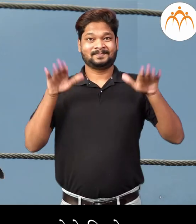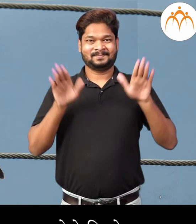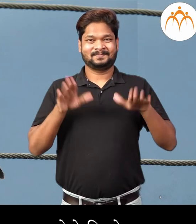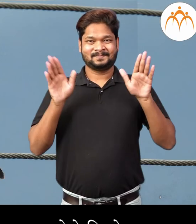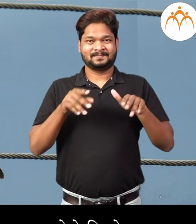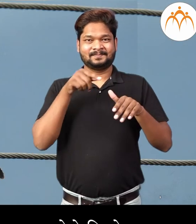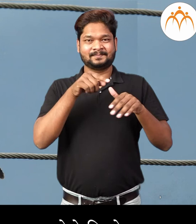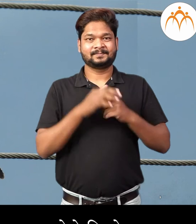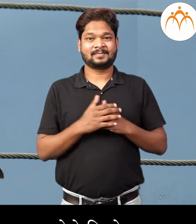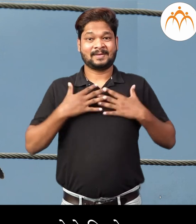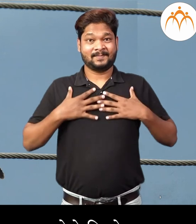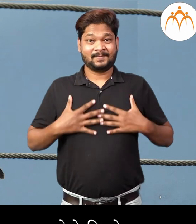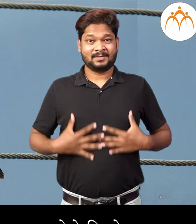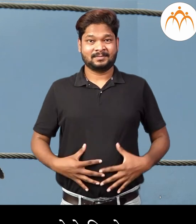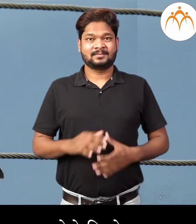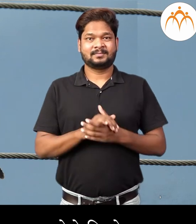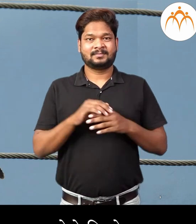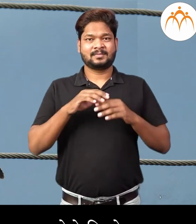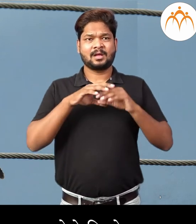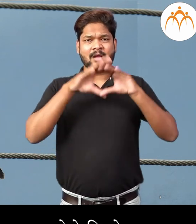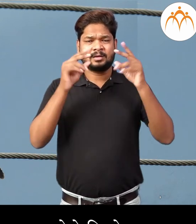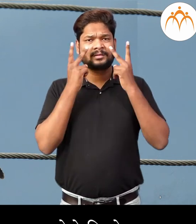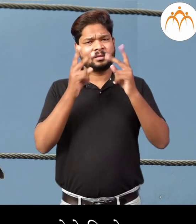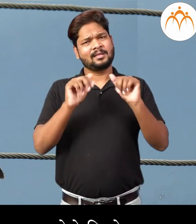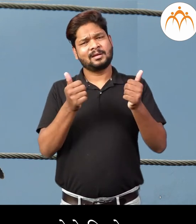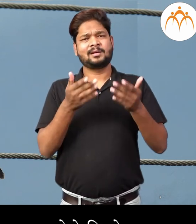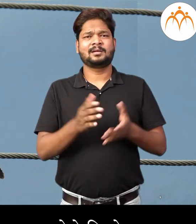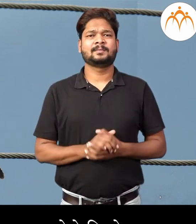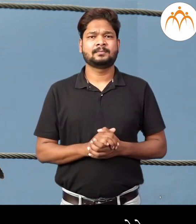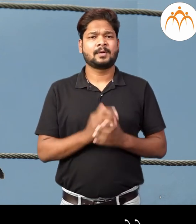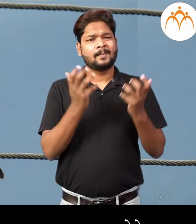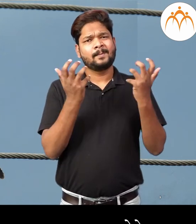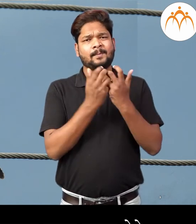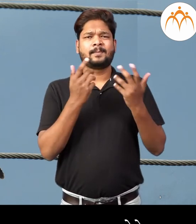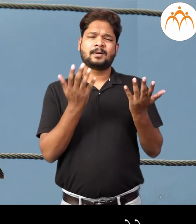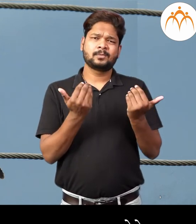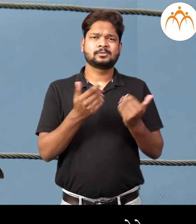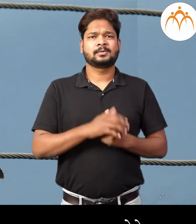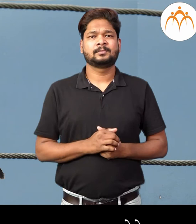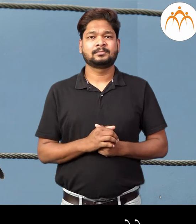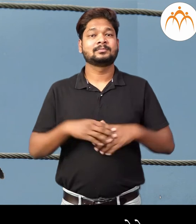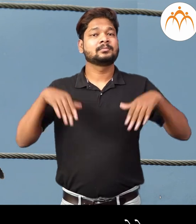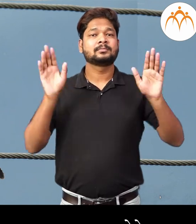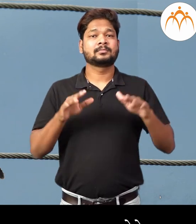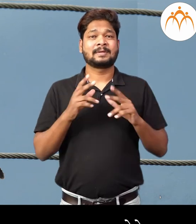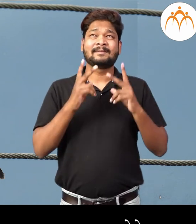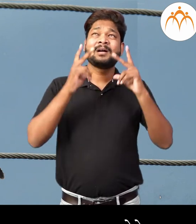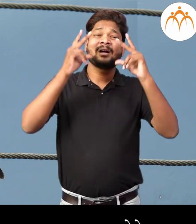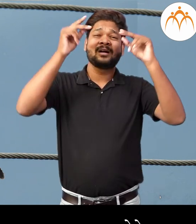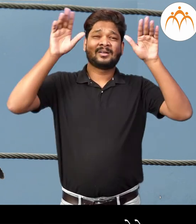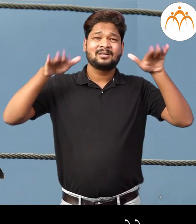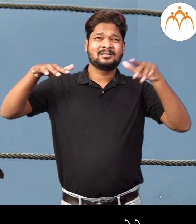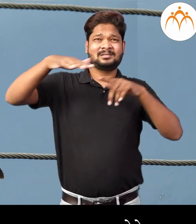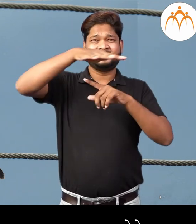पक्शांचा शरिरा रचने तही अनुकुलन जालेले दिश्थे। या अनुकुलना मुले पक्षानना आकाशात